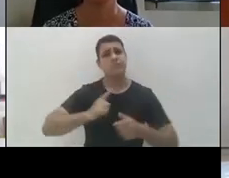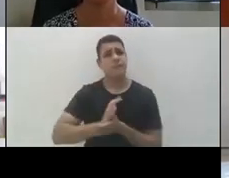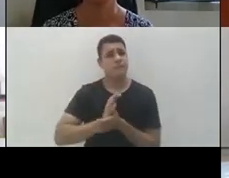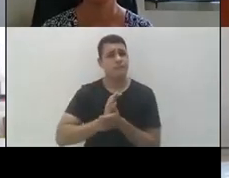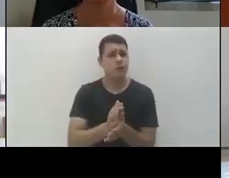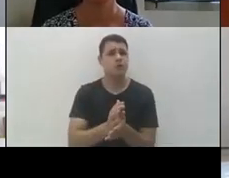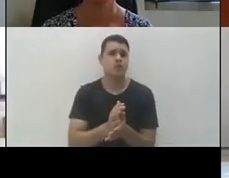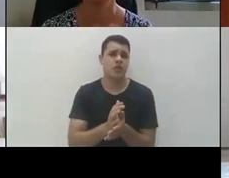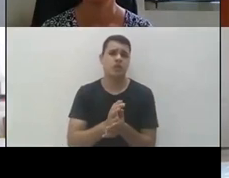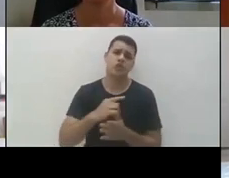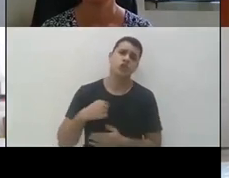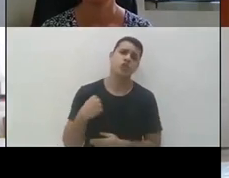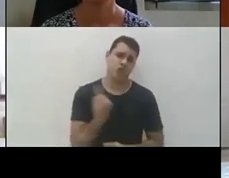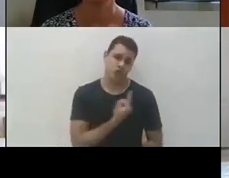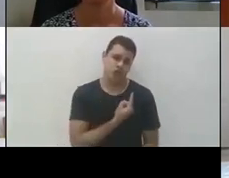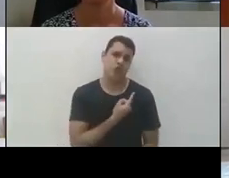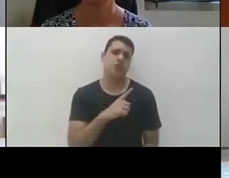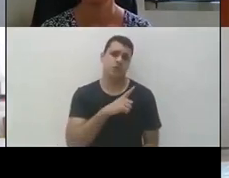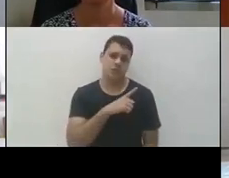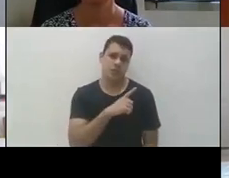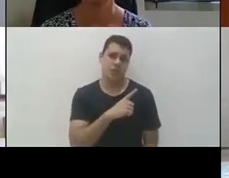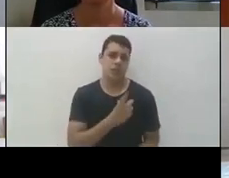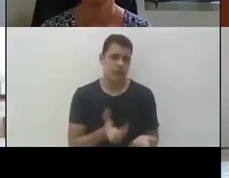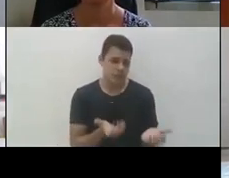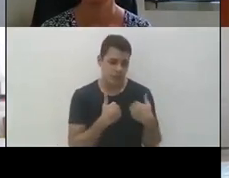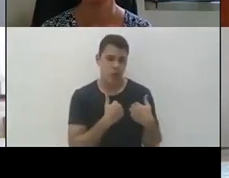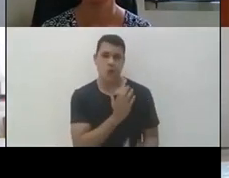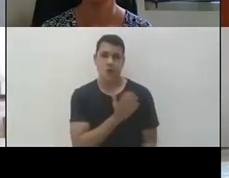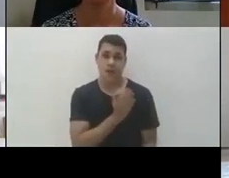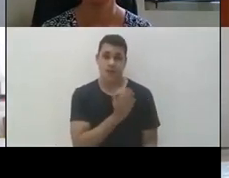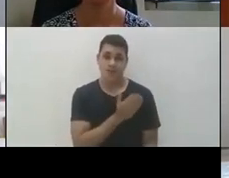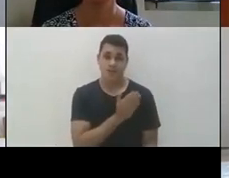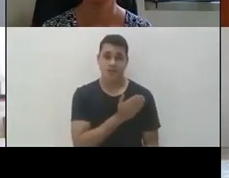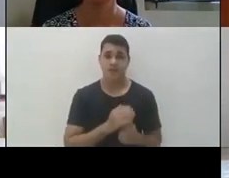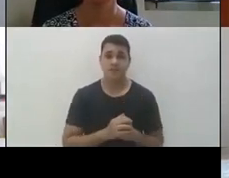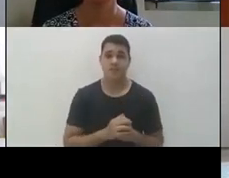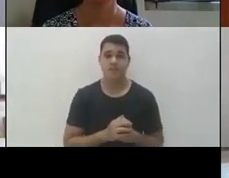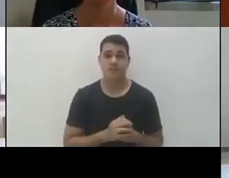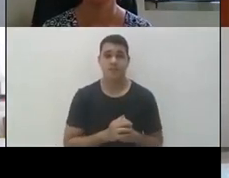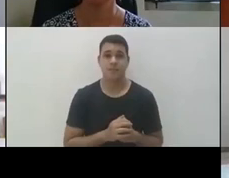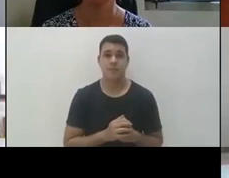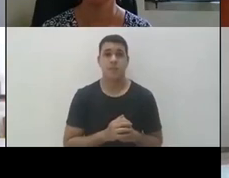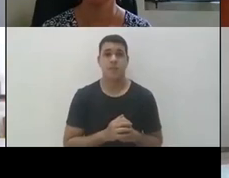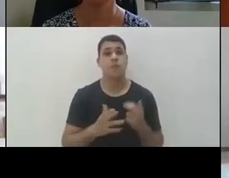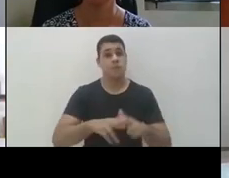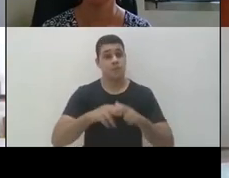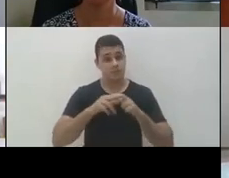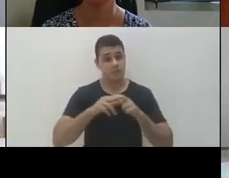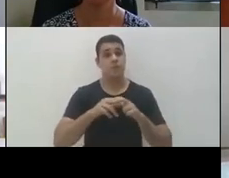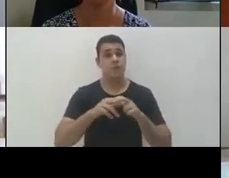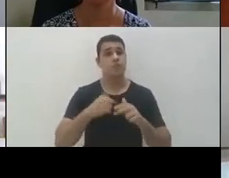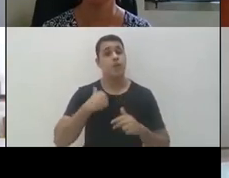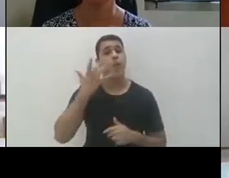dúvida, temos no coração, assim, falando livremente. Então, eu acho que esse é um